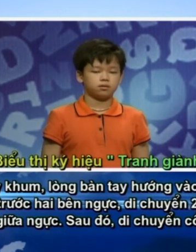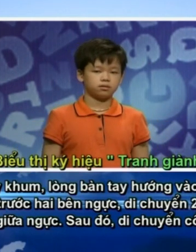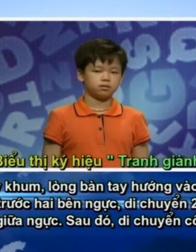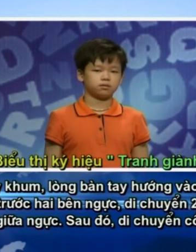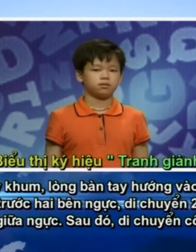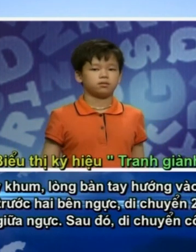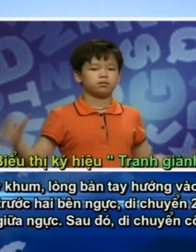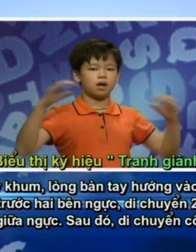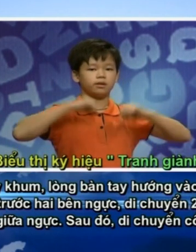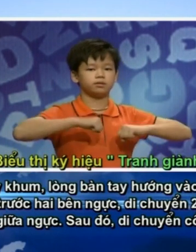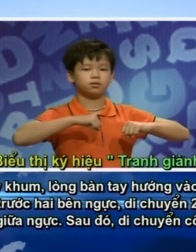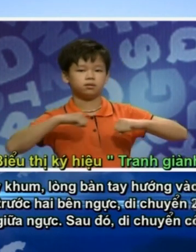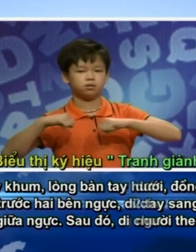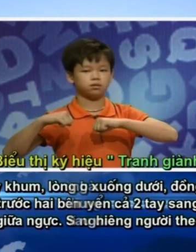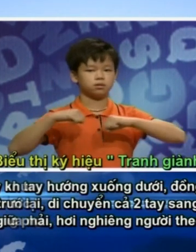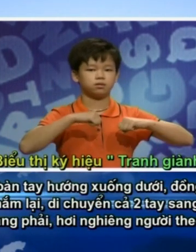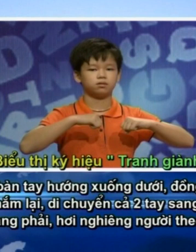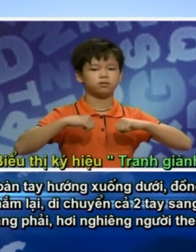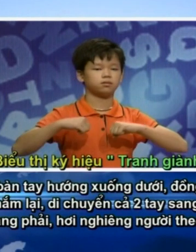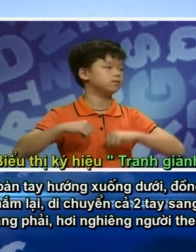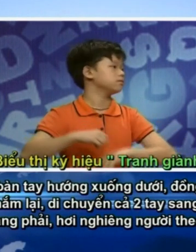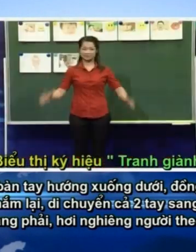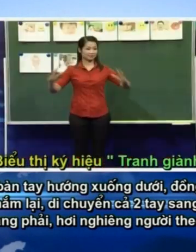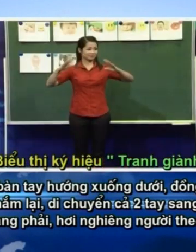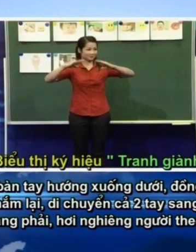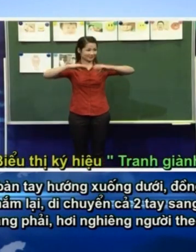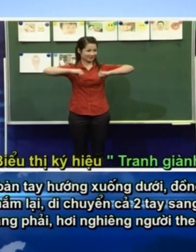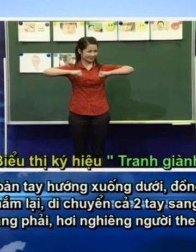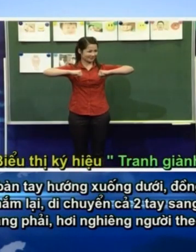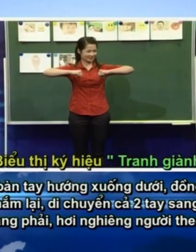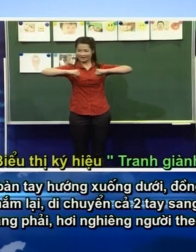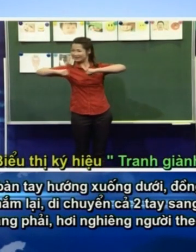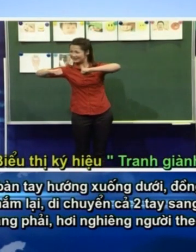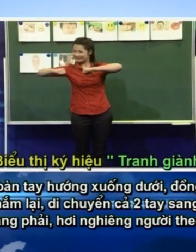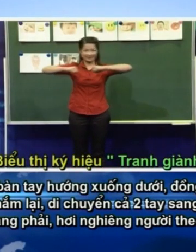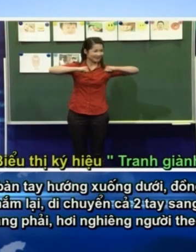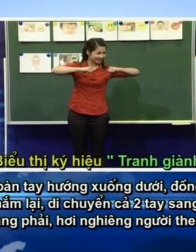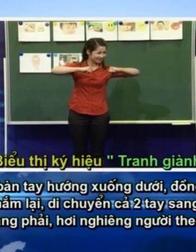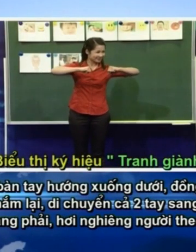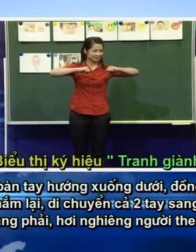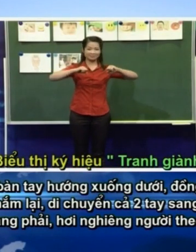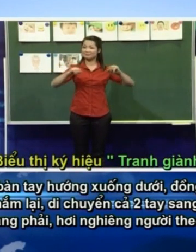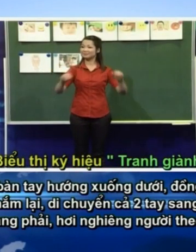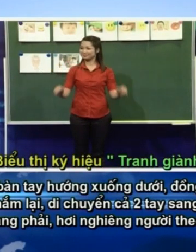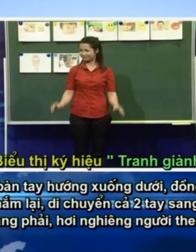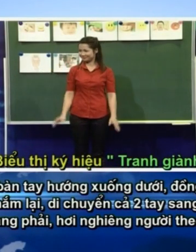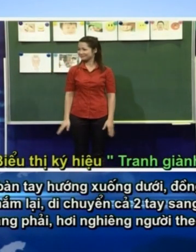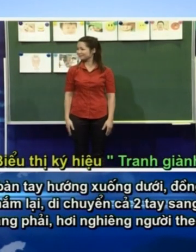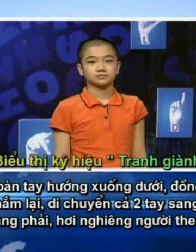ngực Sau đó Di chuyển cổ tay Lòng bàn tay hướng xuống dưới Đồng thời Tay nắm lại Di chuyển cả hai